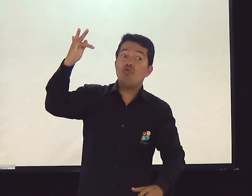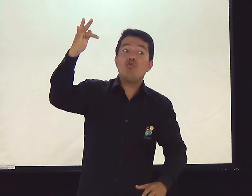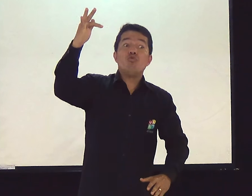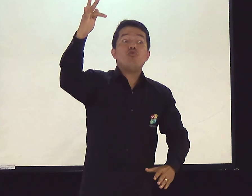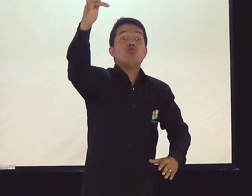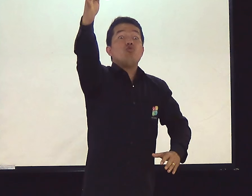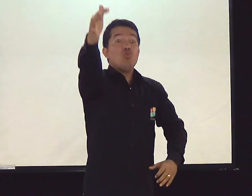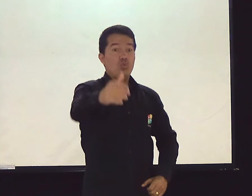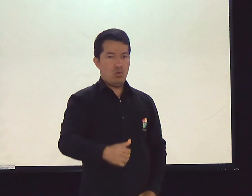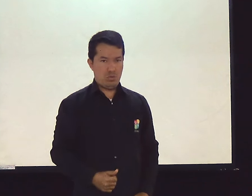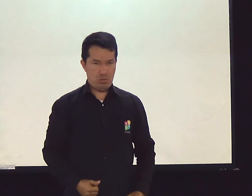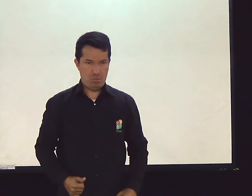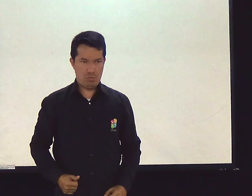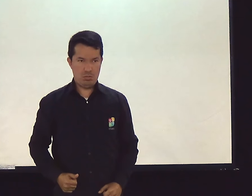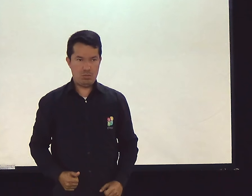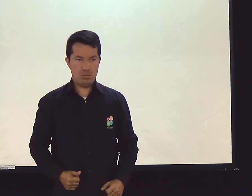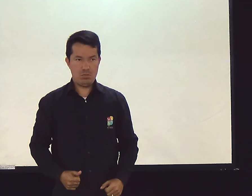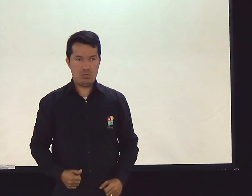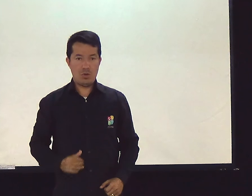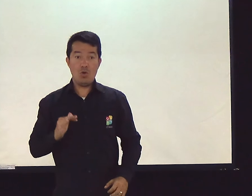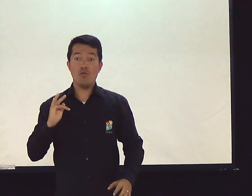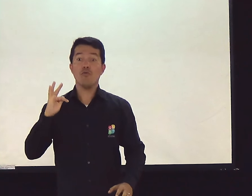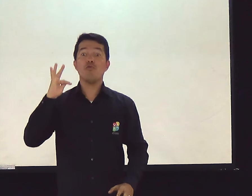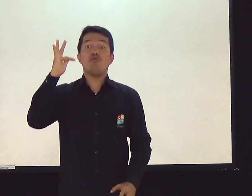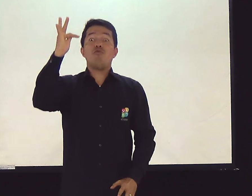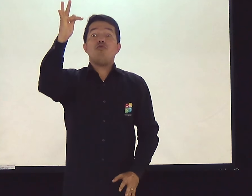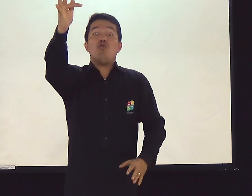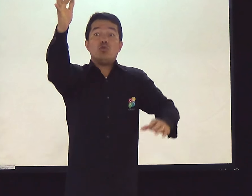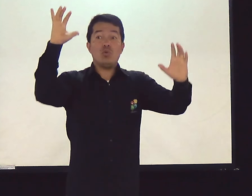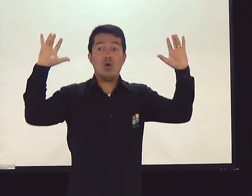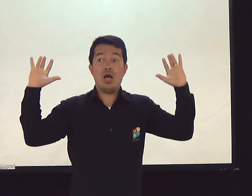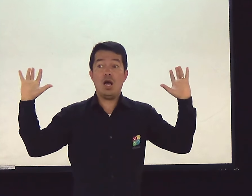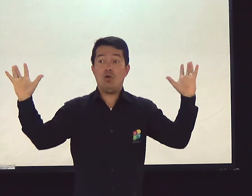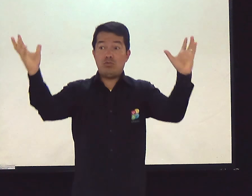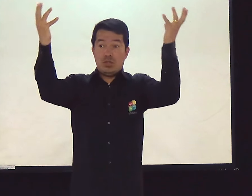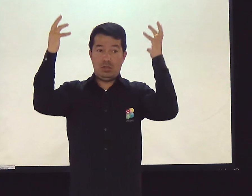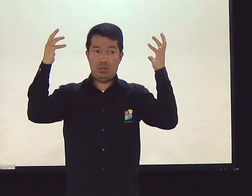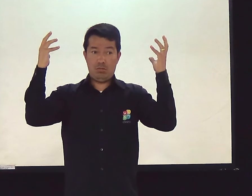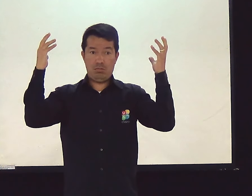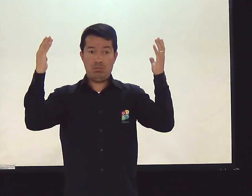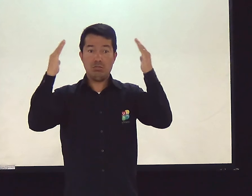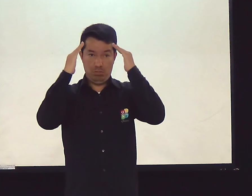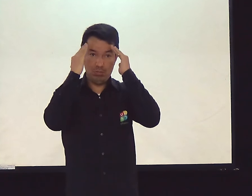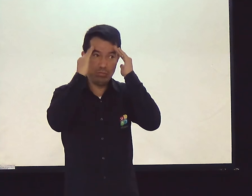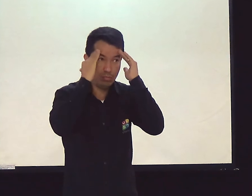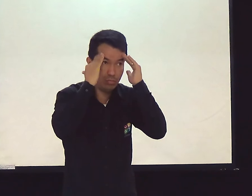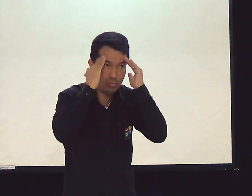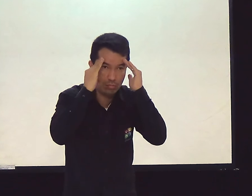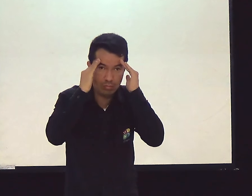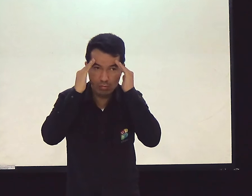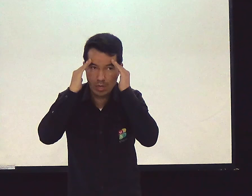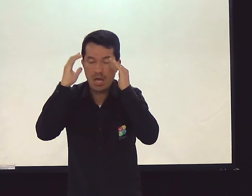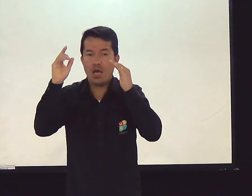Explicando o futuro. Como seria o futuro, né? O que aconteceria mais para frente. Entende isso?